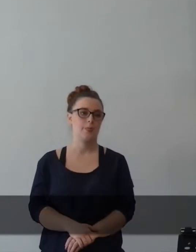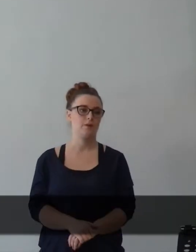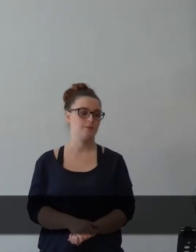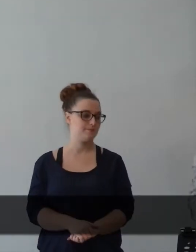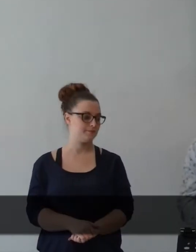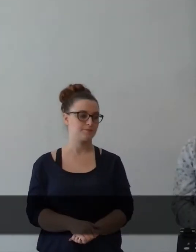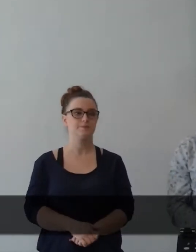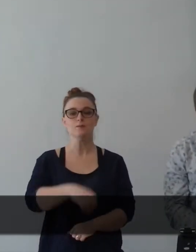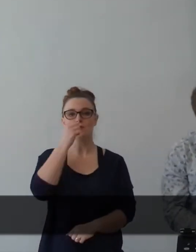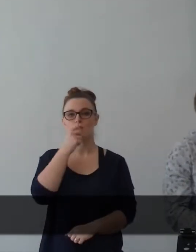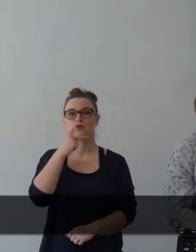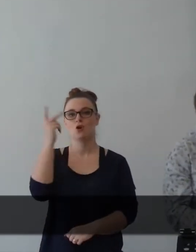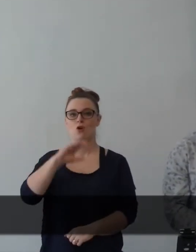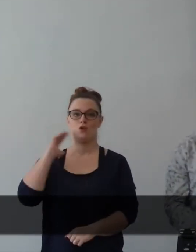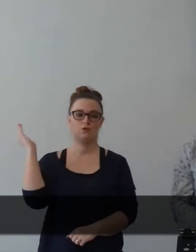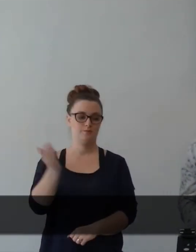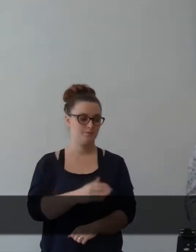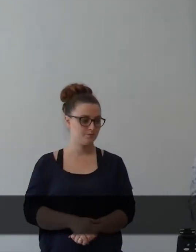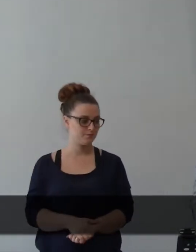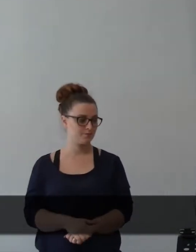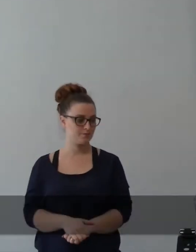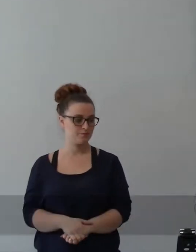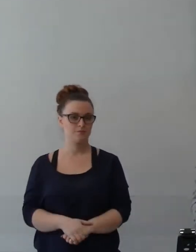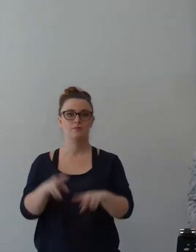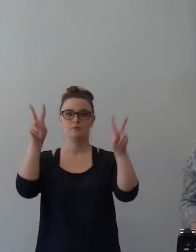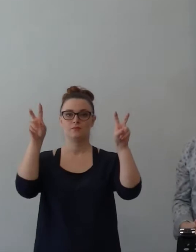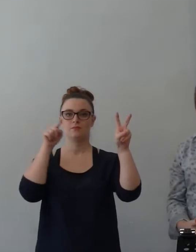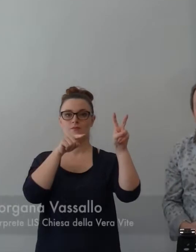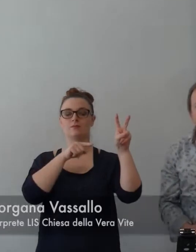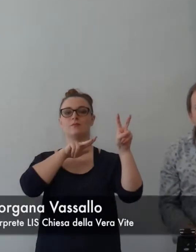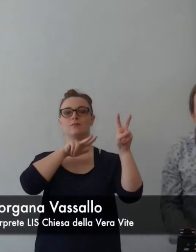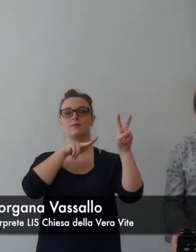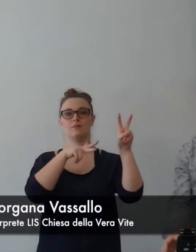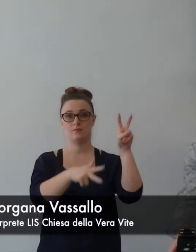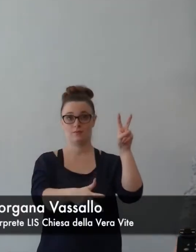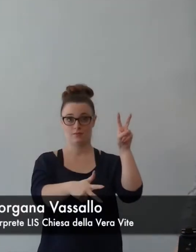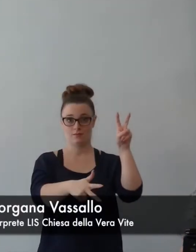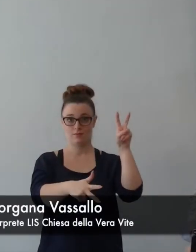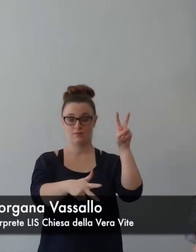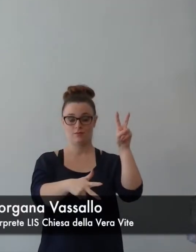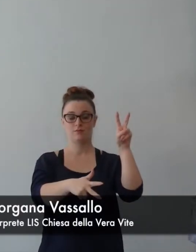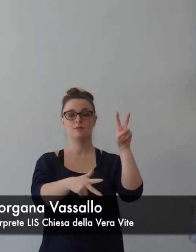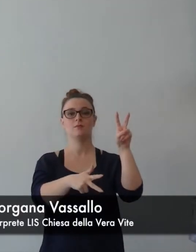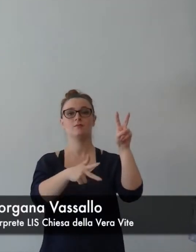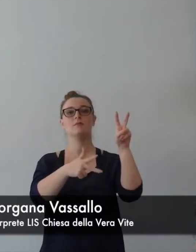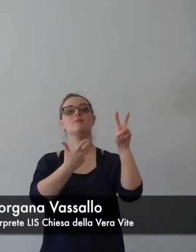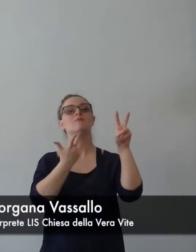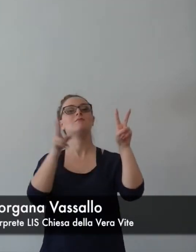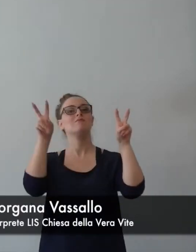Buongiorno a tutti quanti, siamo sul terzo appuntamento che abbiamo dedicato al